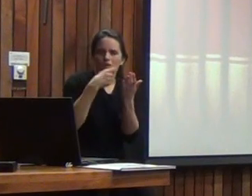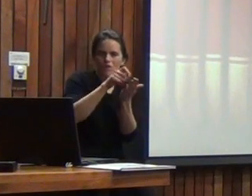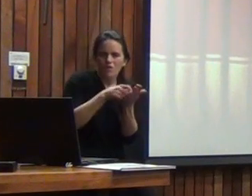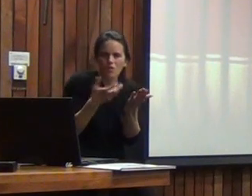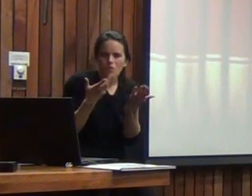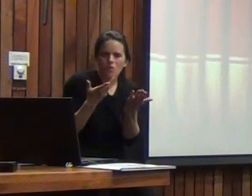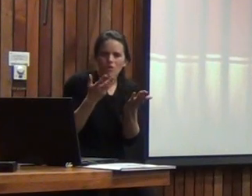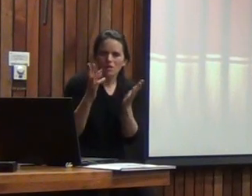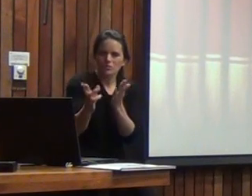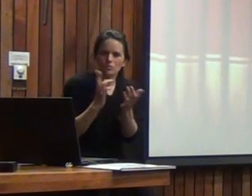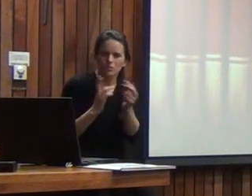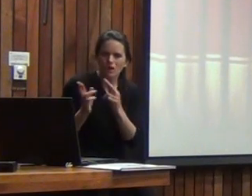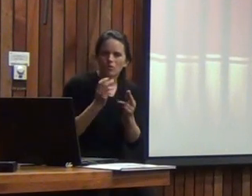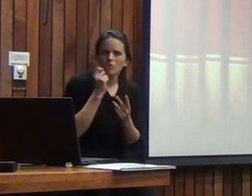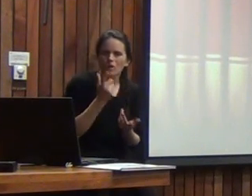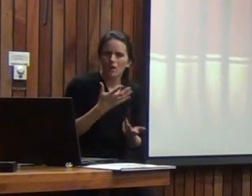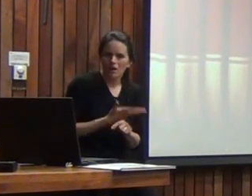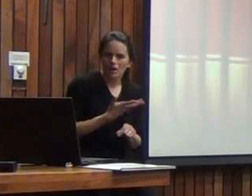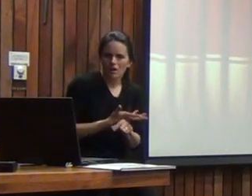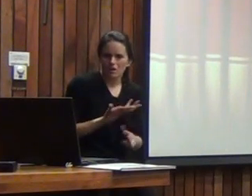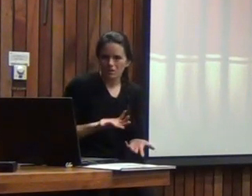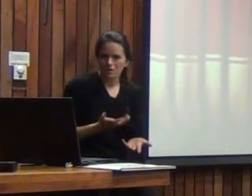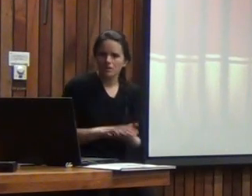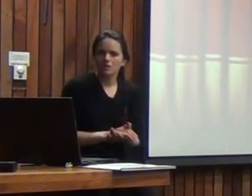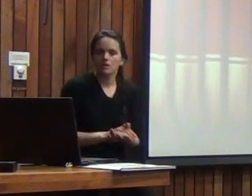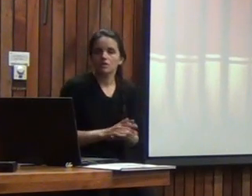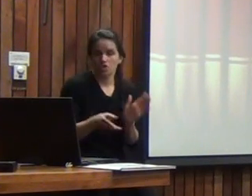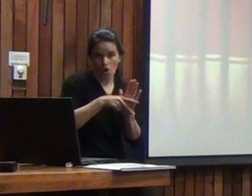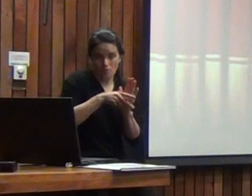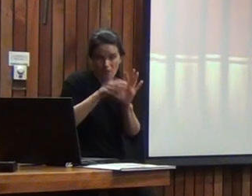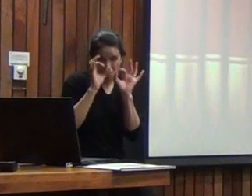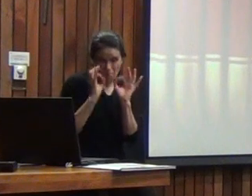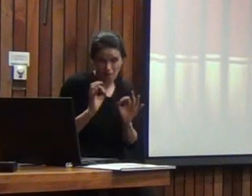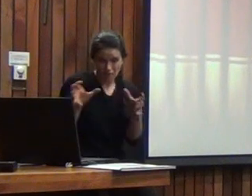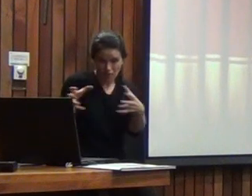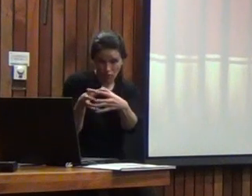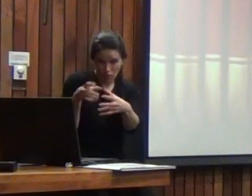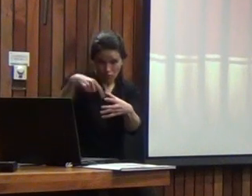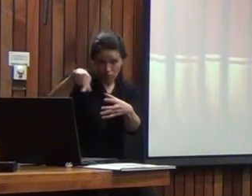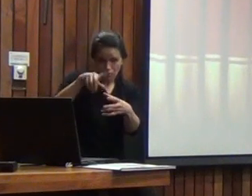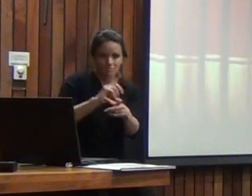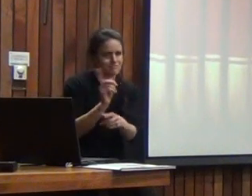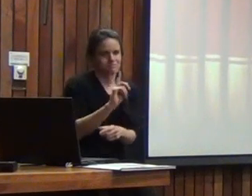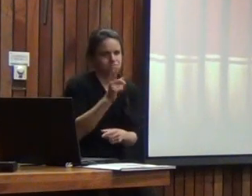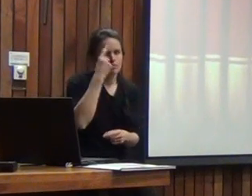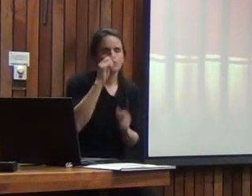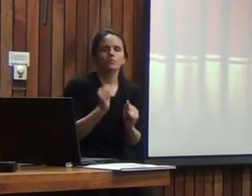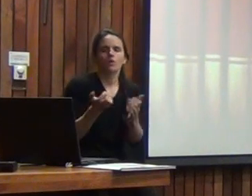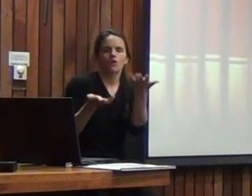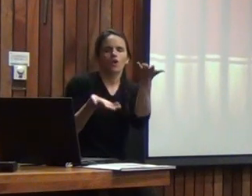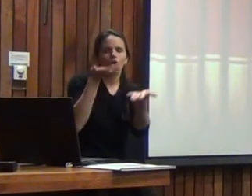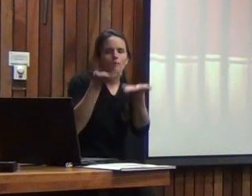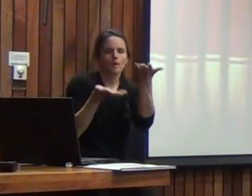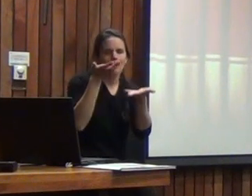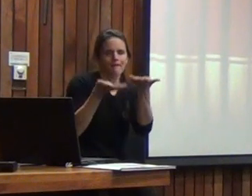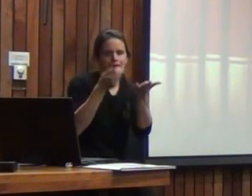fueron los resultados que obtuvieron eso no quiere decir que van a haber normas especiales para ellos pero uno puede contrastar más o menos los distintos resultados